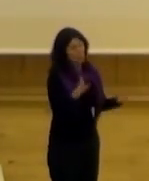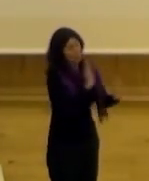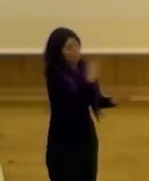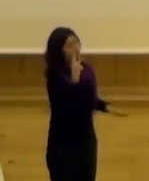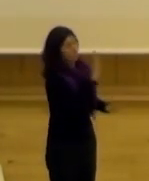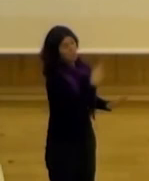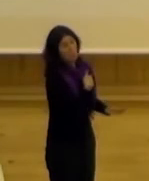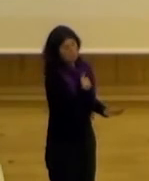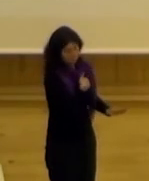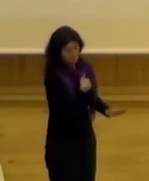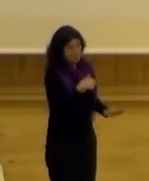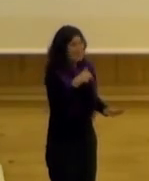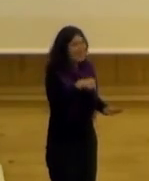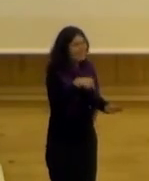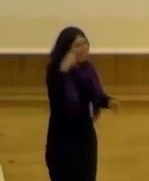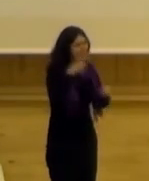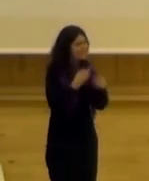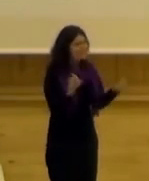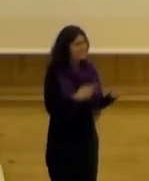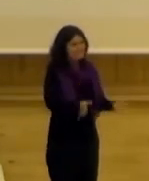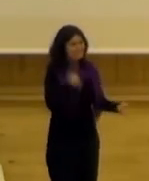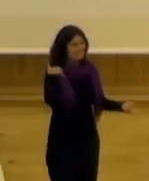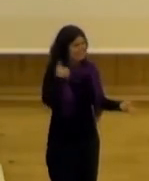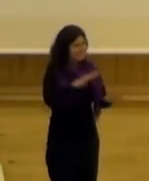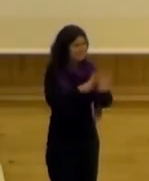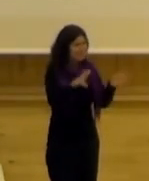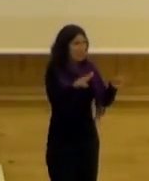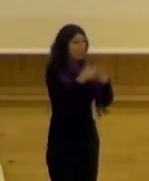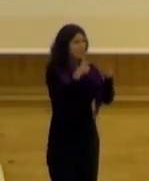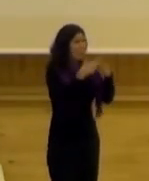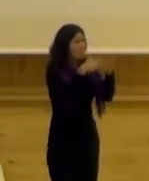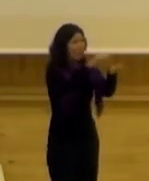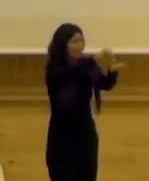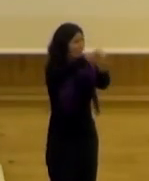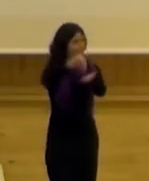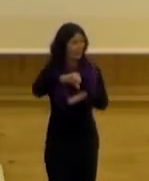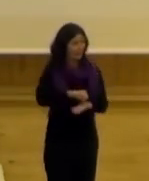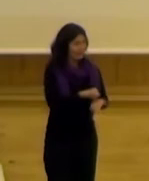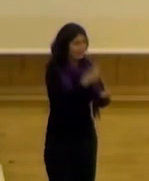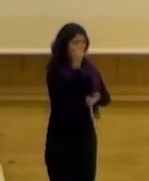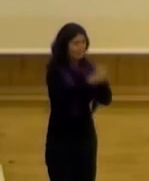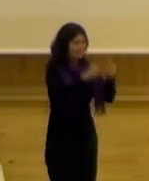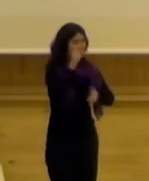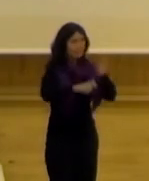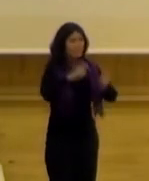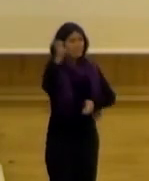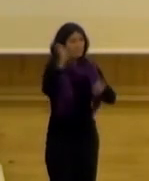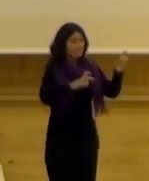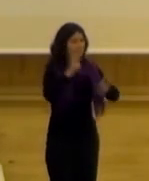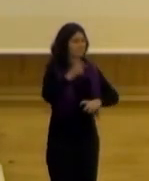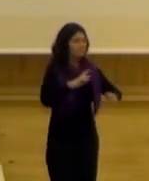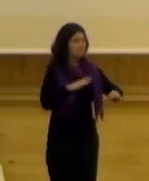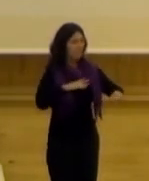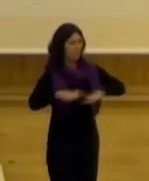experiencia en las comisiones sino aquí se juntaba gente general es verdad que no es sociedad civil dispersa sino gente que pero viene de